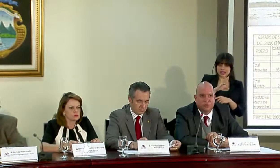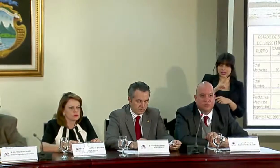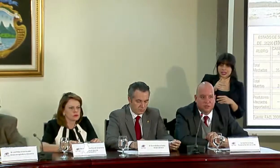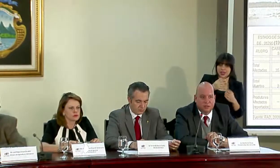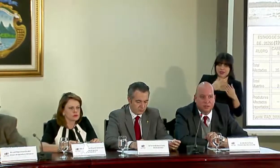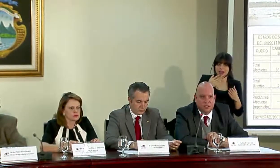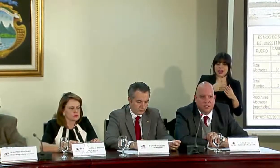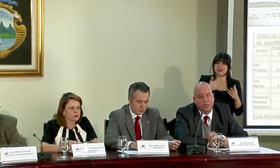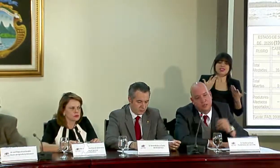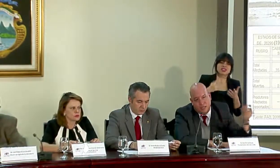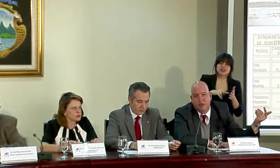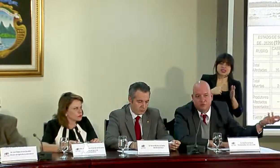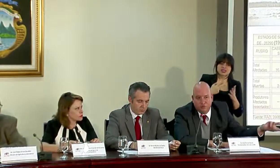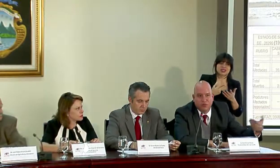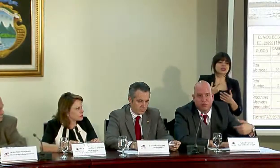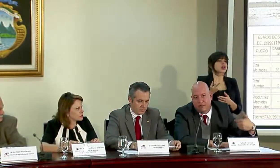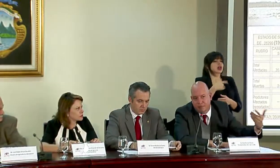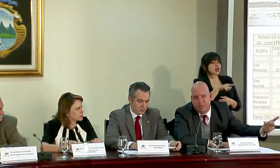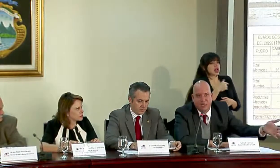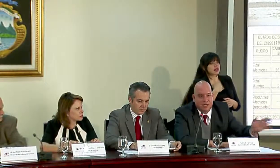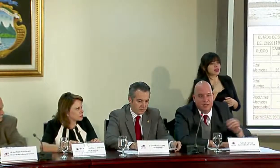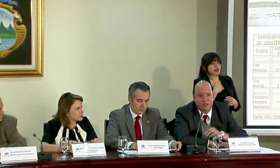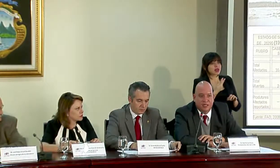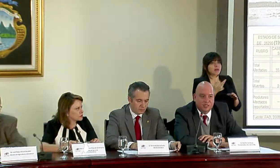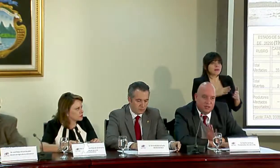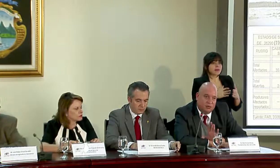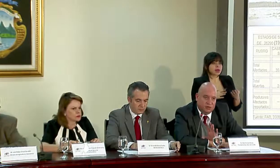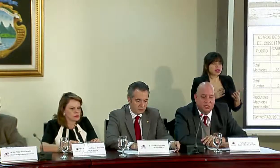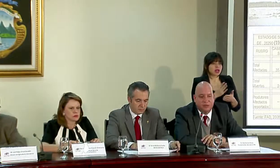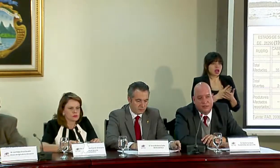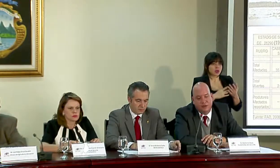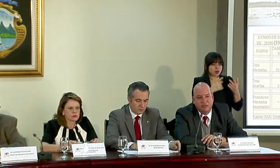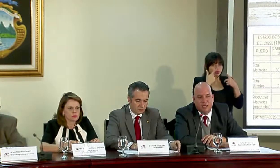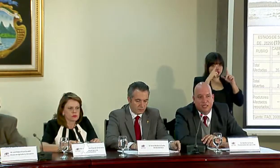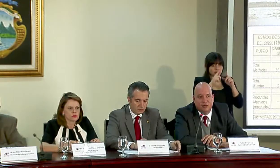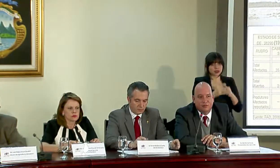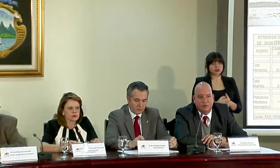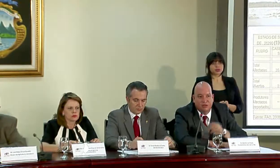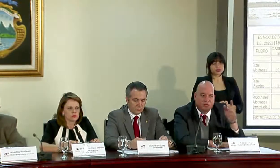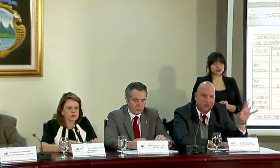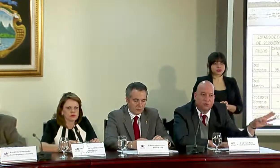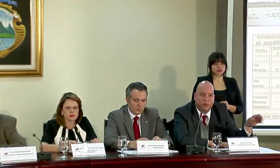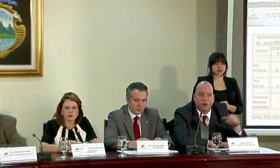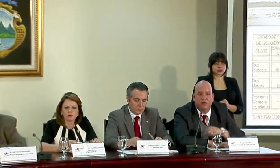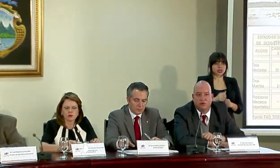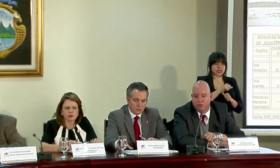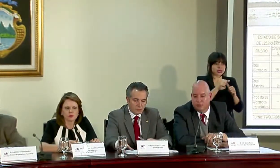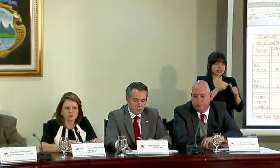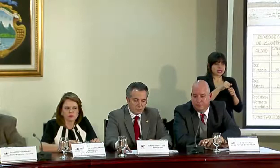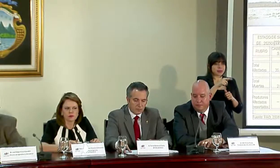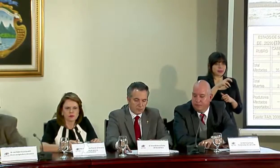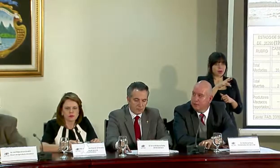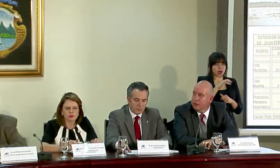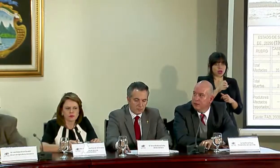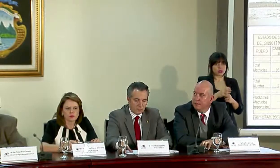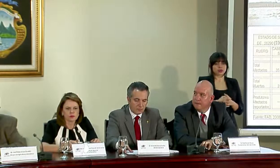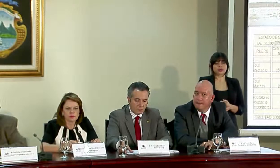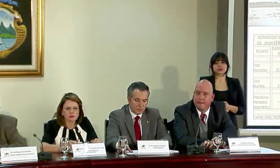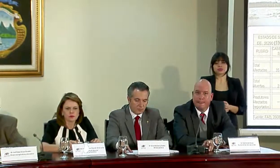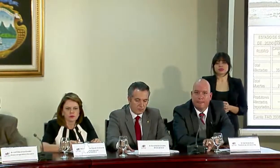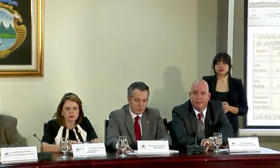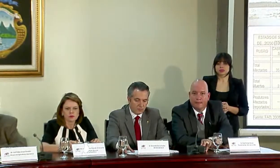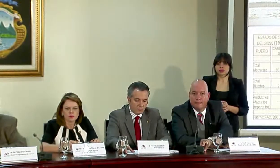Correcto. Que han sufrido la pérdida de cabezas de ganado. Sector pecuario. Carlos Mora.